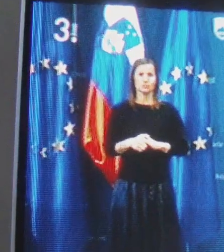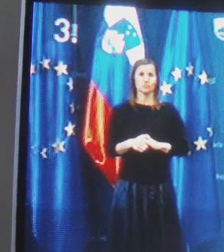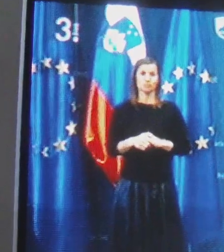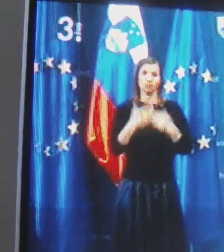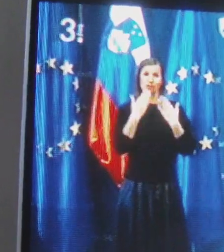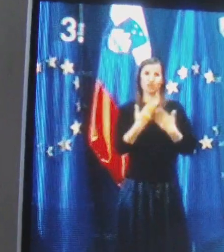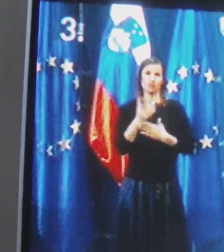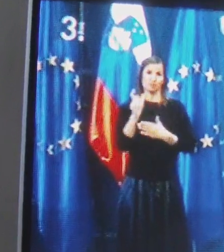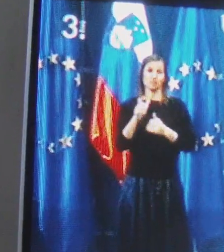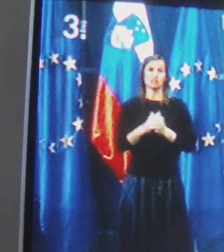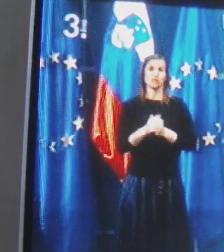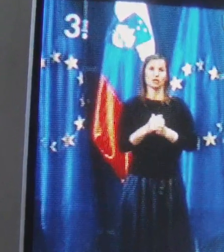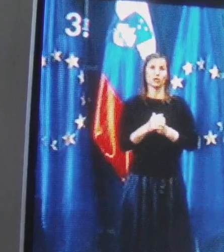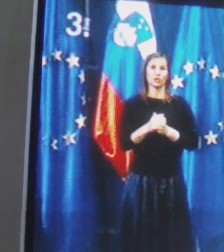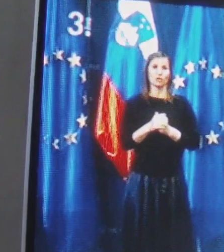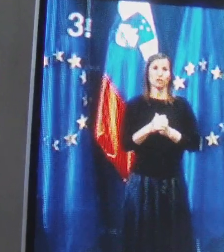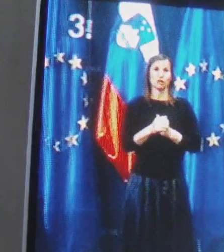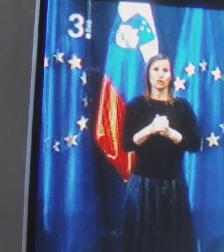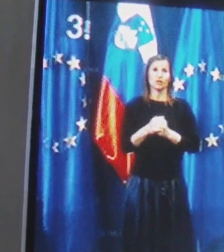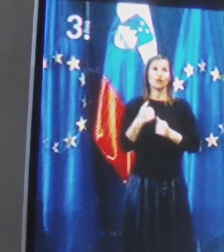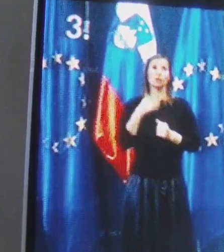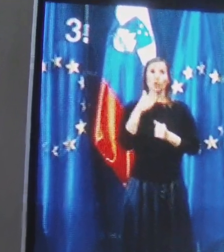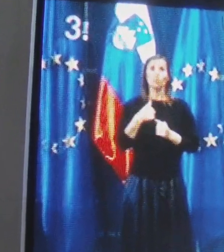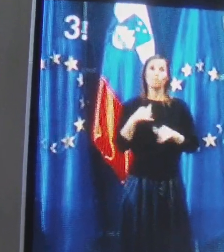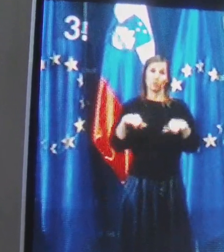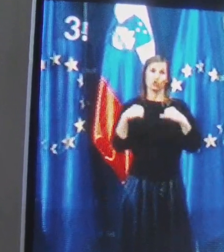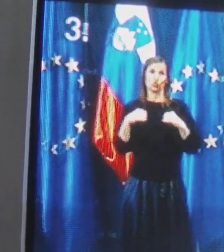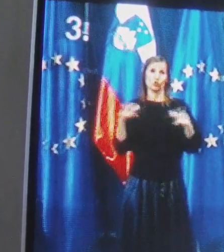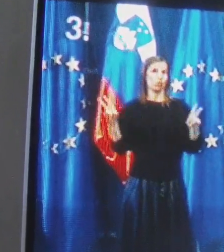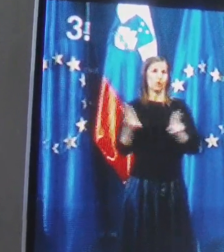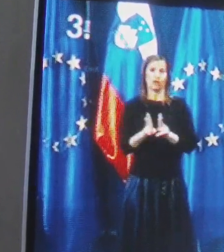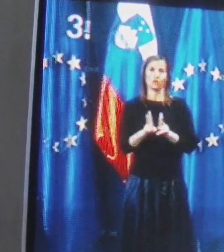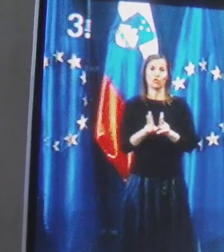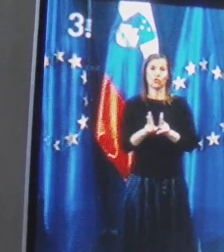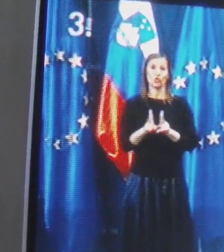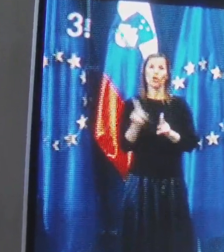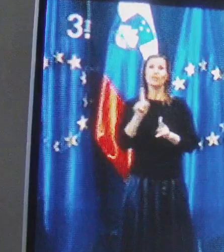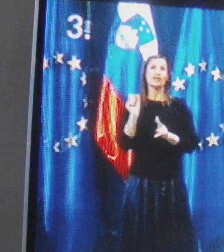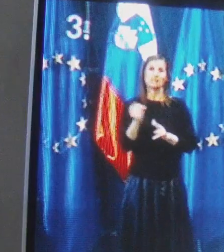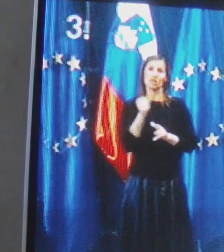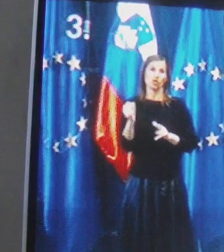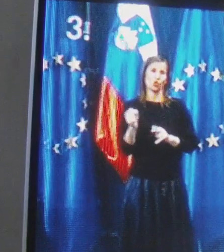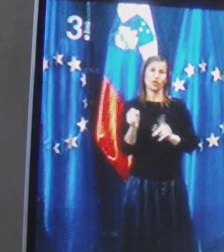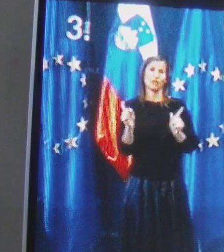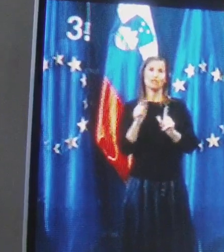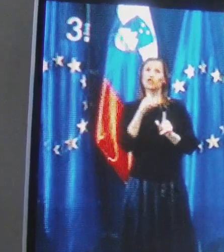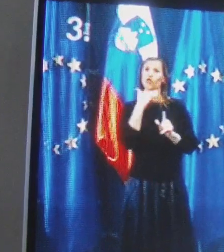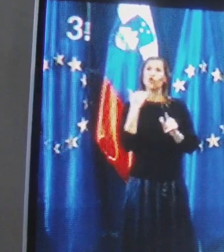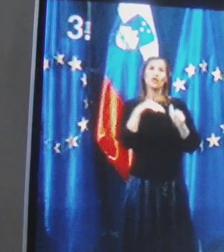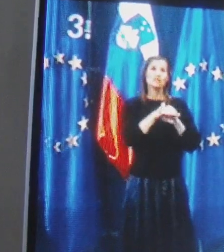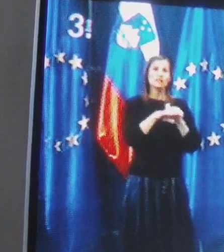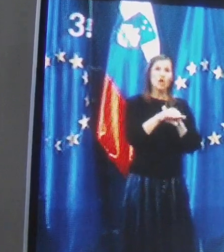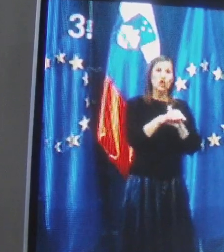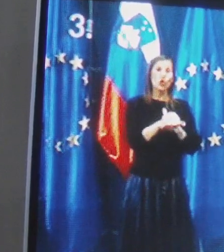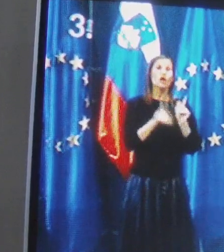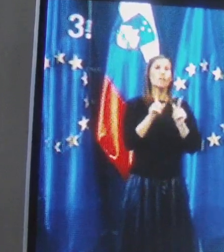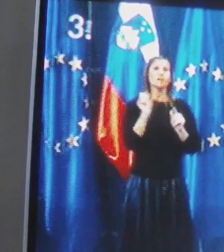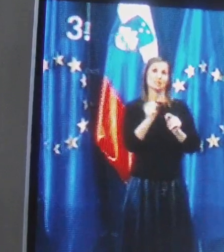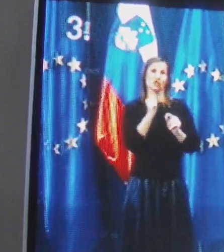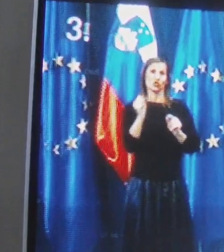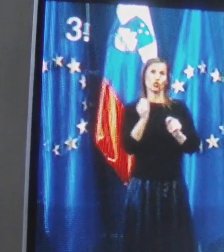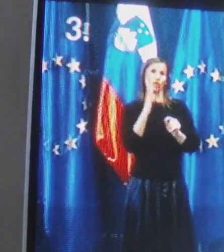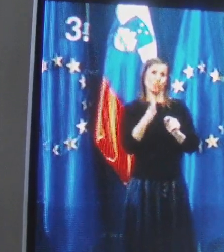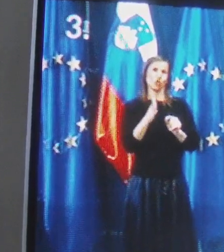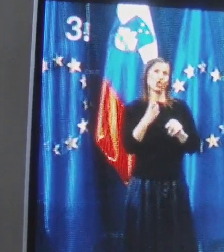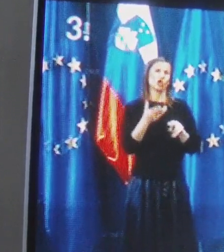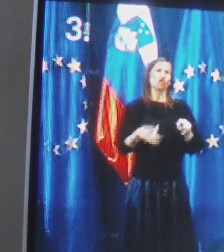Hvala za besedo. Jaz se bom potrudil biti kratek, pa ne zato, ker ne bi bilo za dosti zaloh, ampak zato, da bo